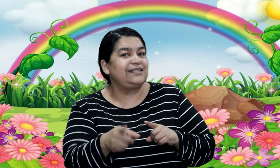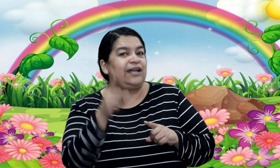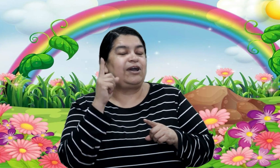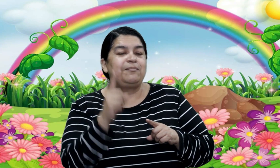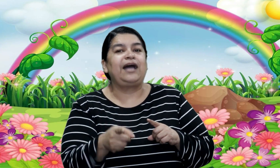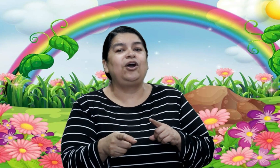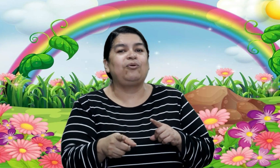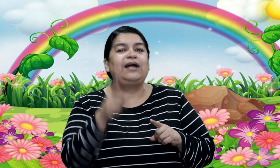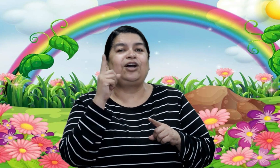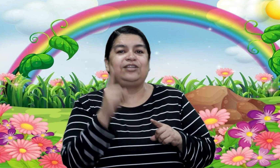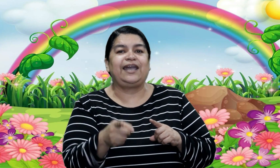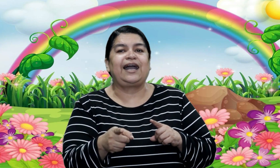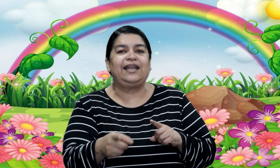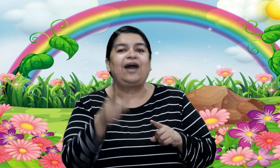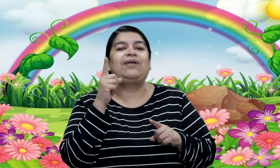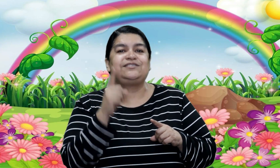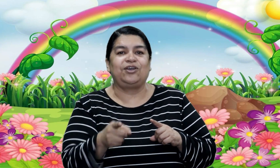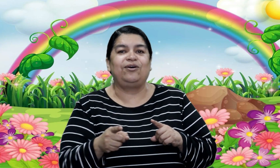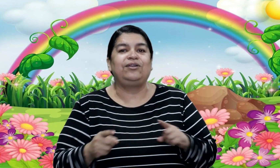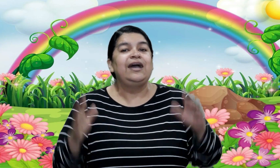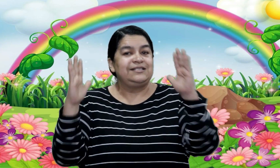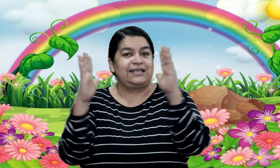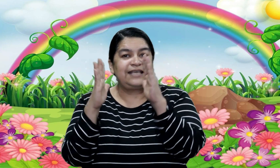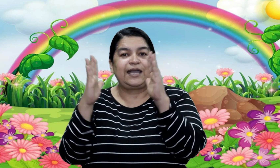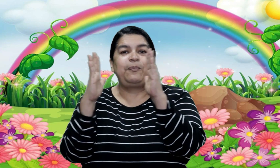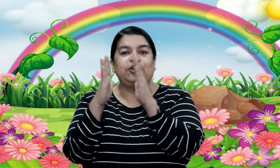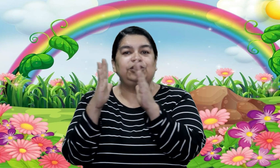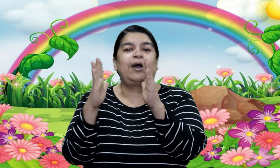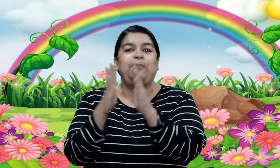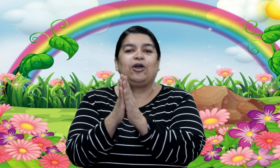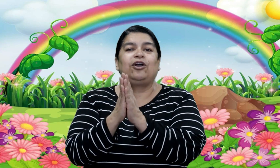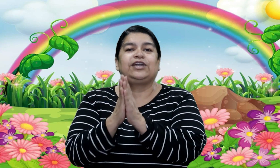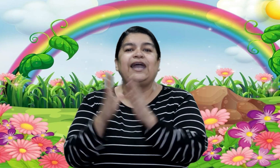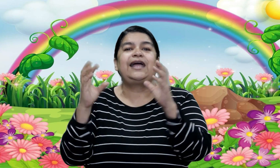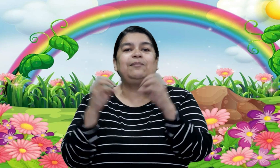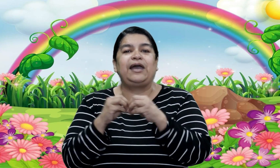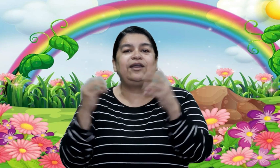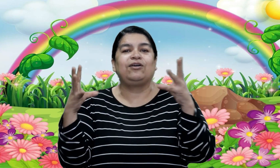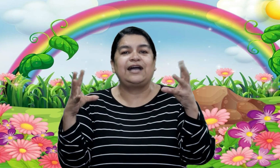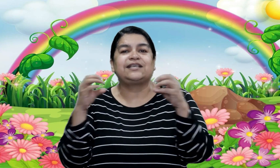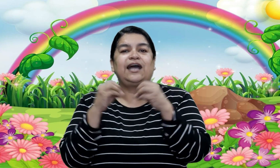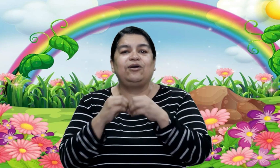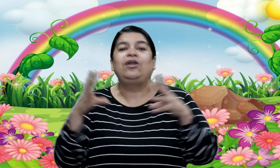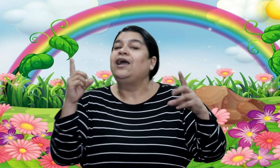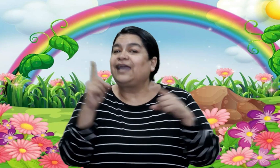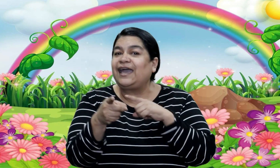cristiano hermano cuando deja la abrasión Se seca poquito a poco y queda el mero cascaron, queda